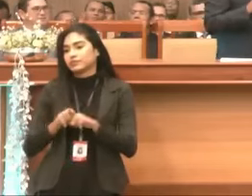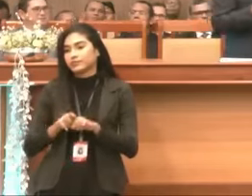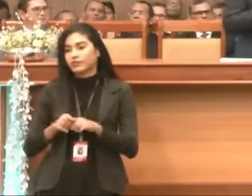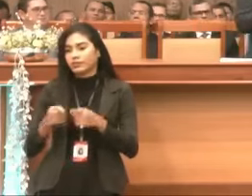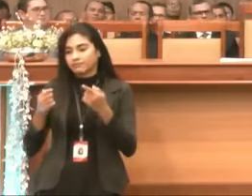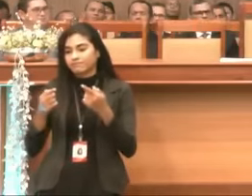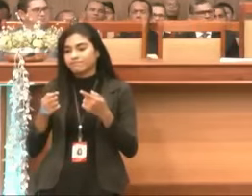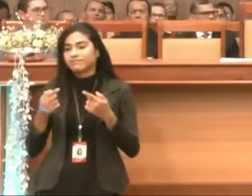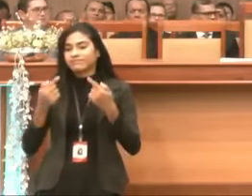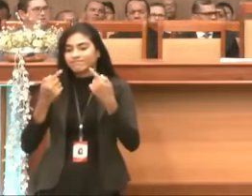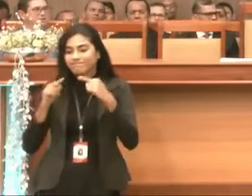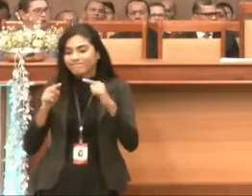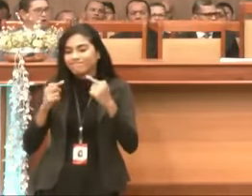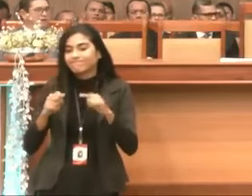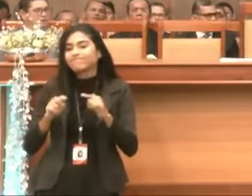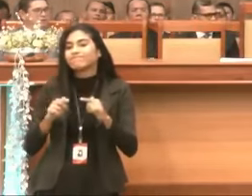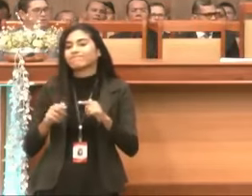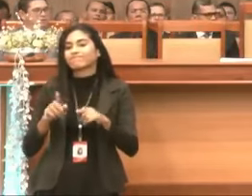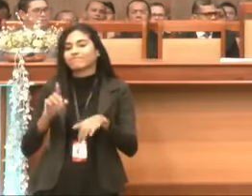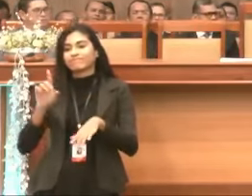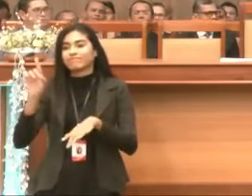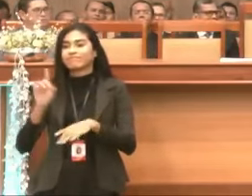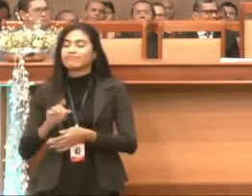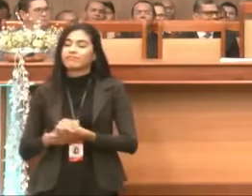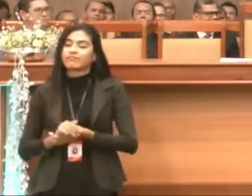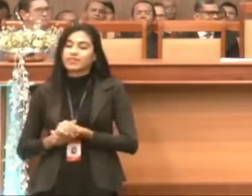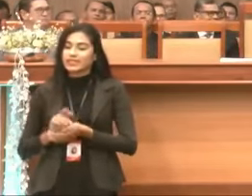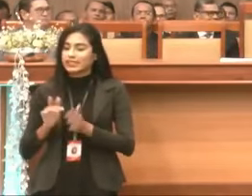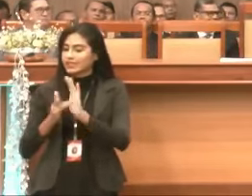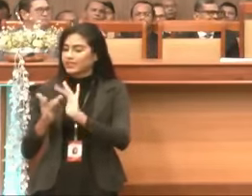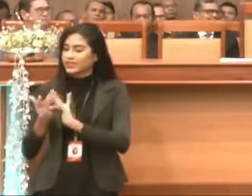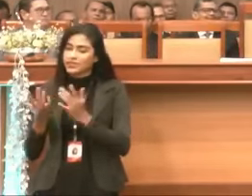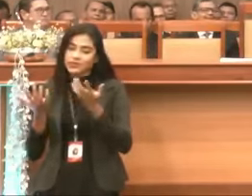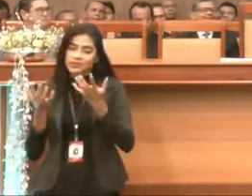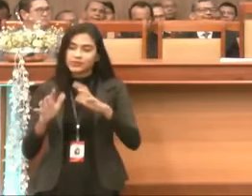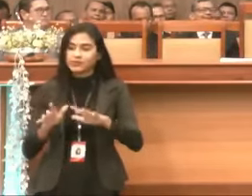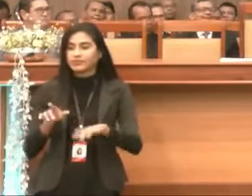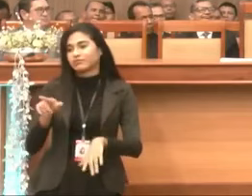É, quem pode dar glória? Ele não te quer assim.